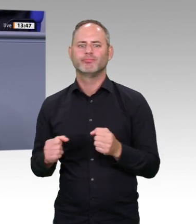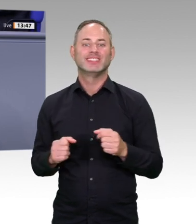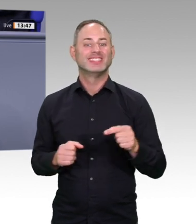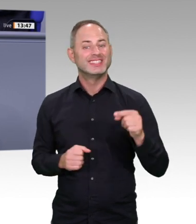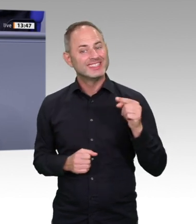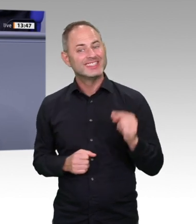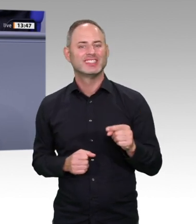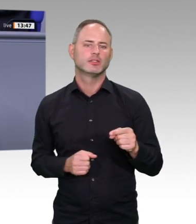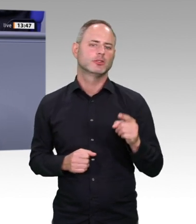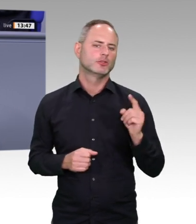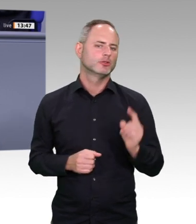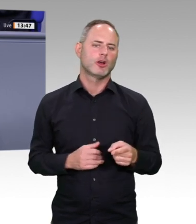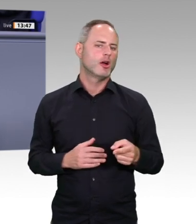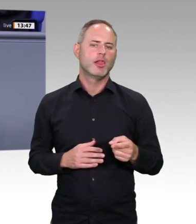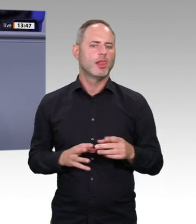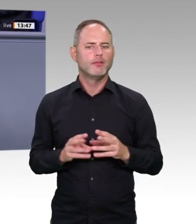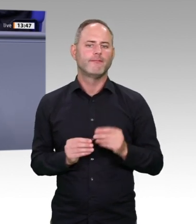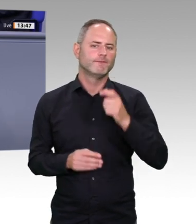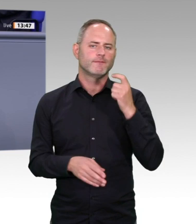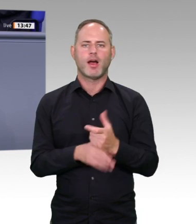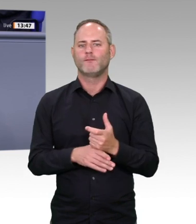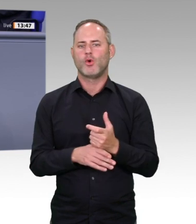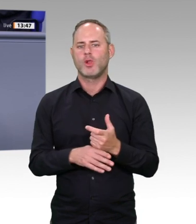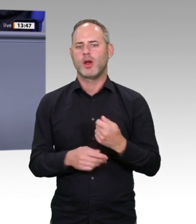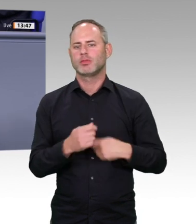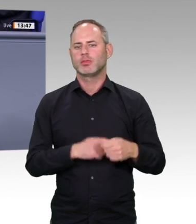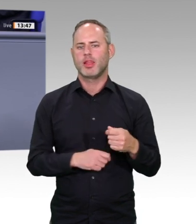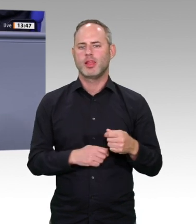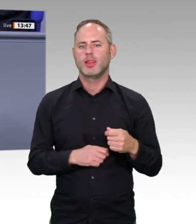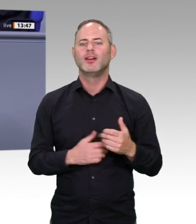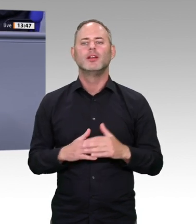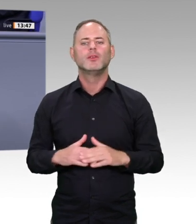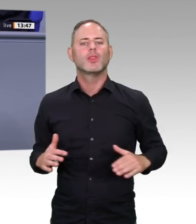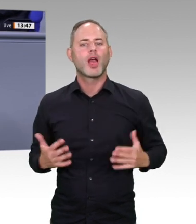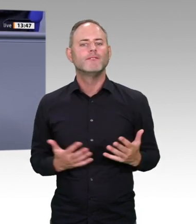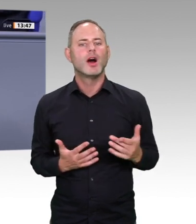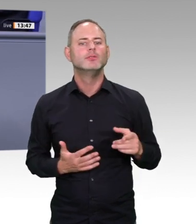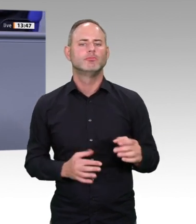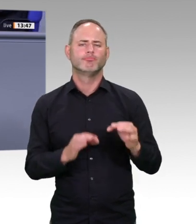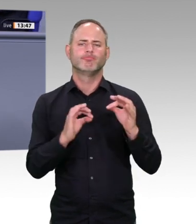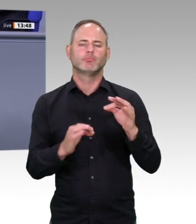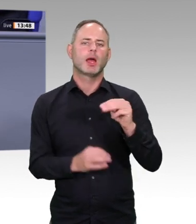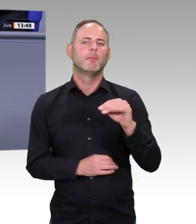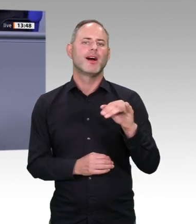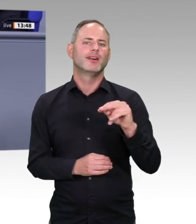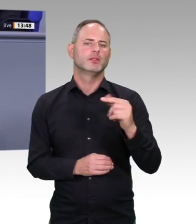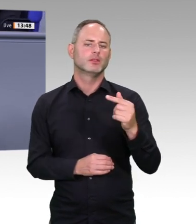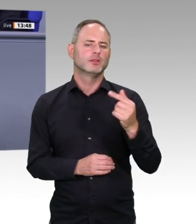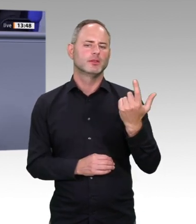ganze Bewegungen und viele junge Menschen interessieren. Deshalb nehmen wir sie ernst